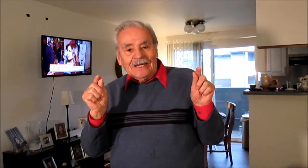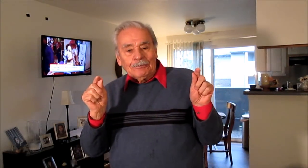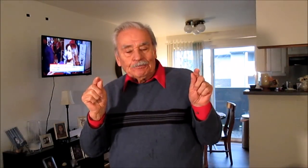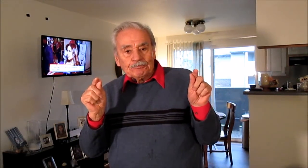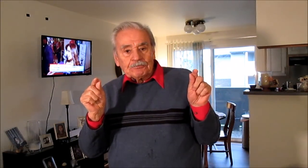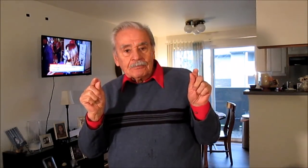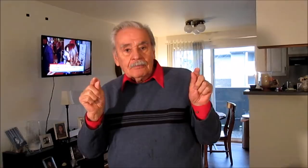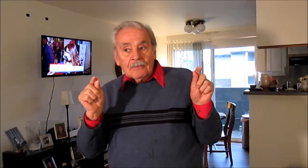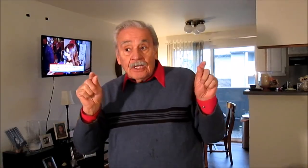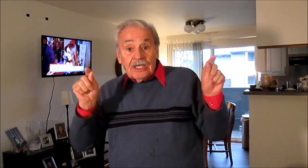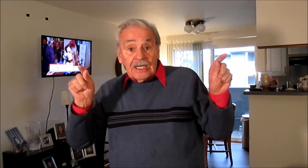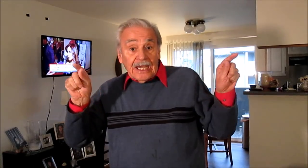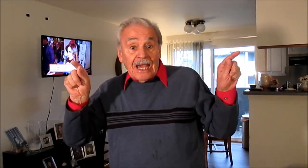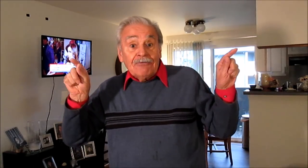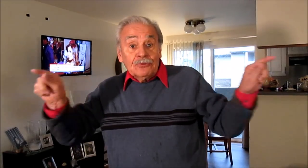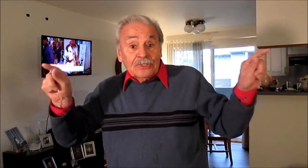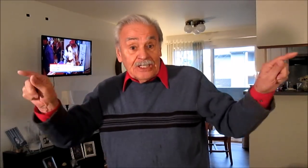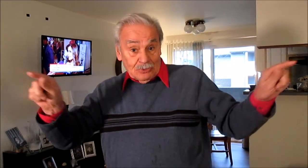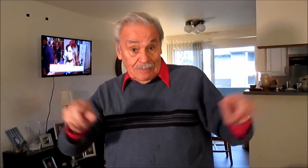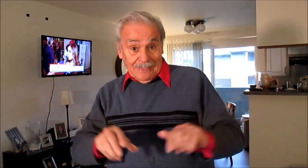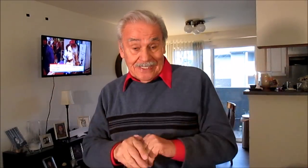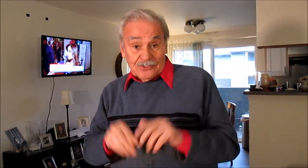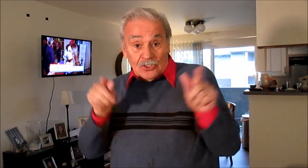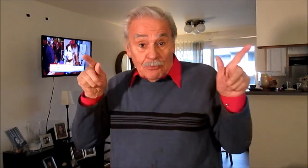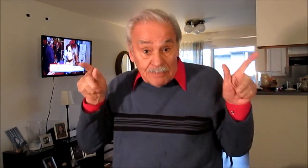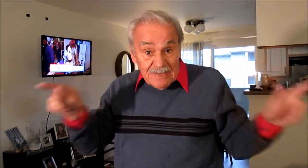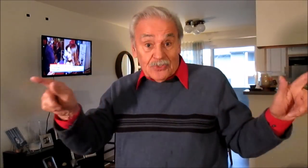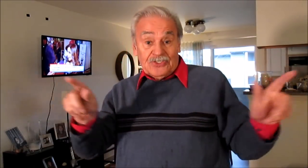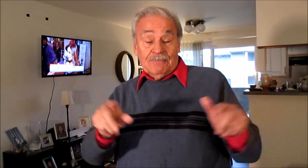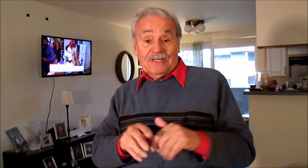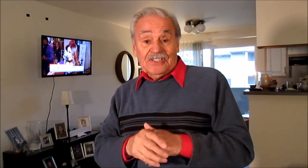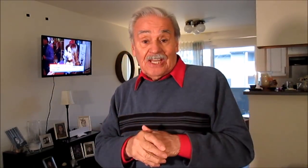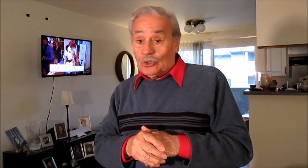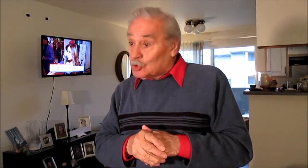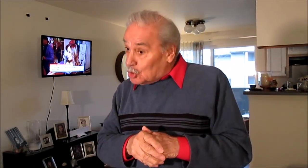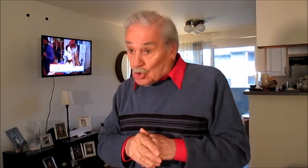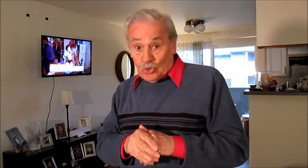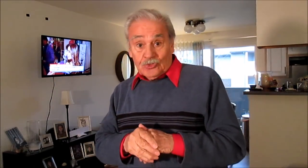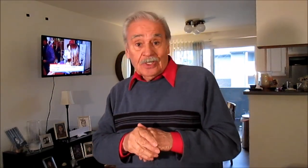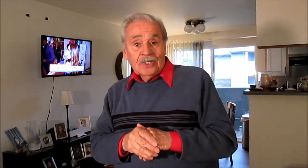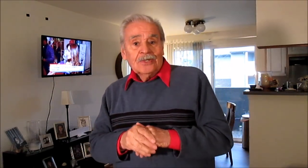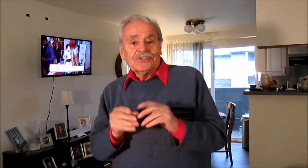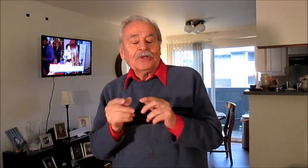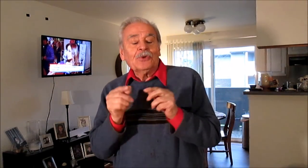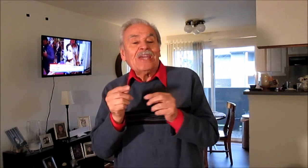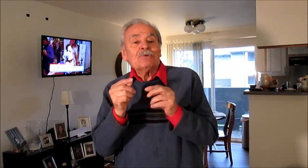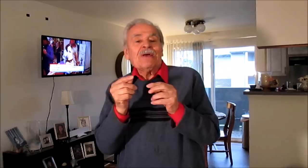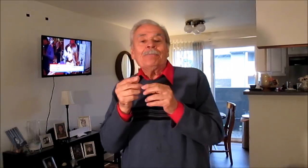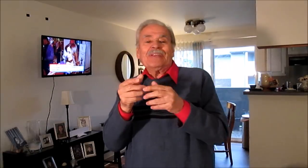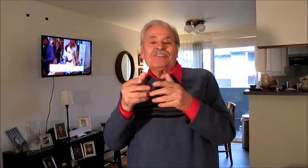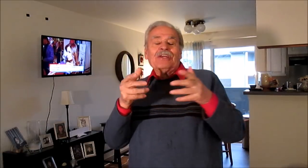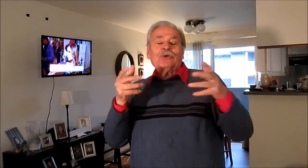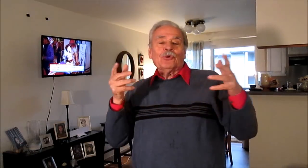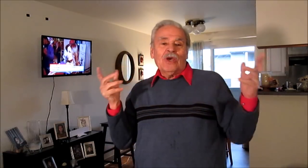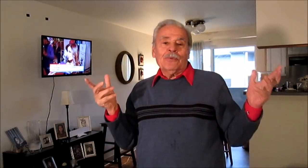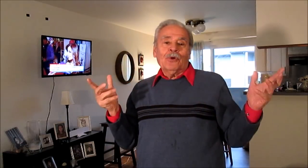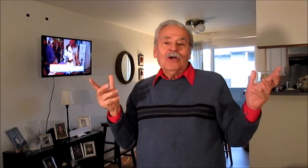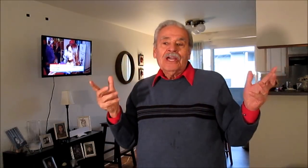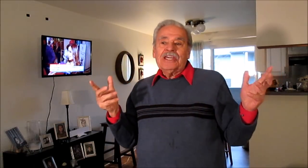que ha fundido el país. Son los mismos empresarios, todos. O sea, no hay un empresario nuevo que